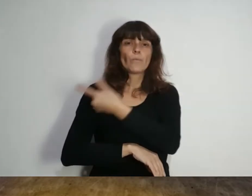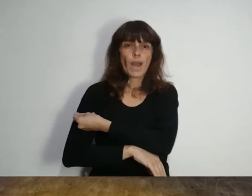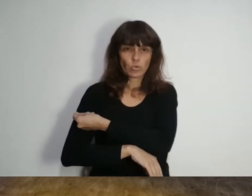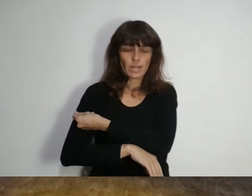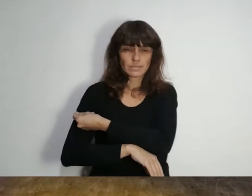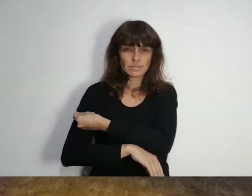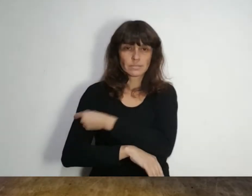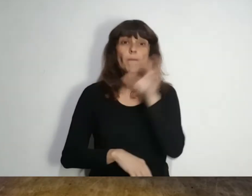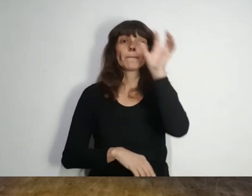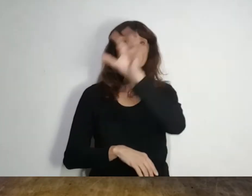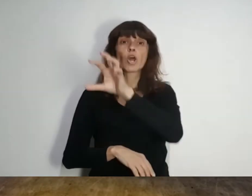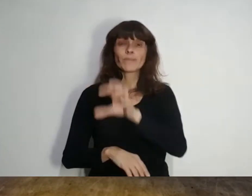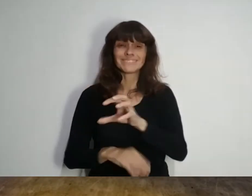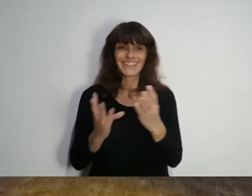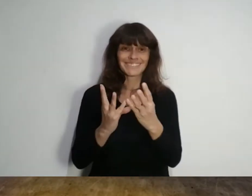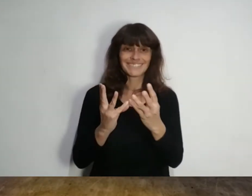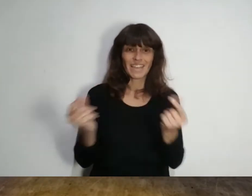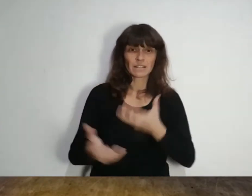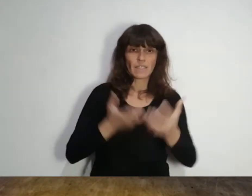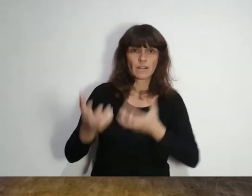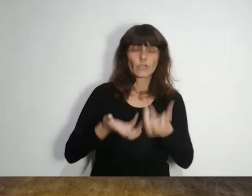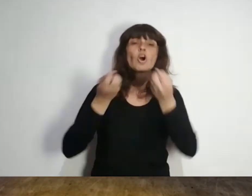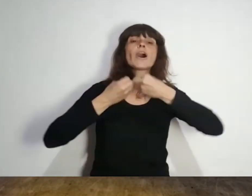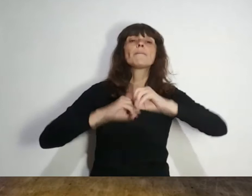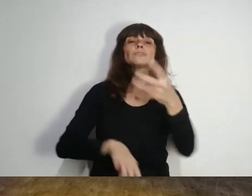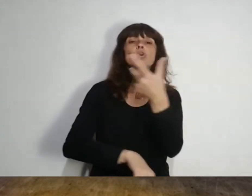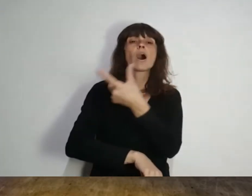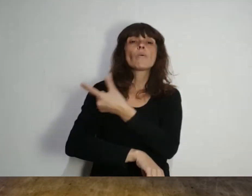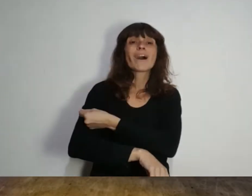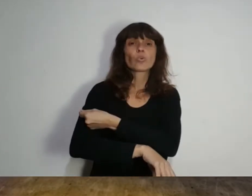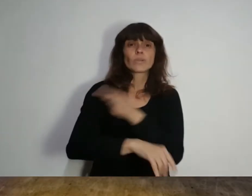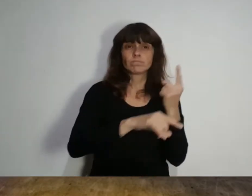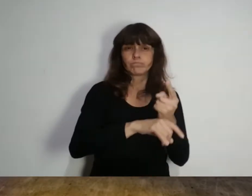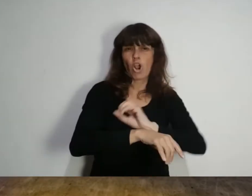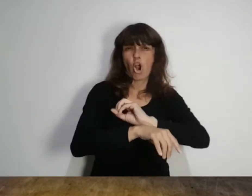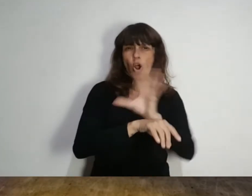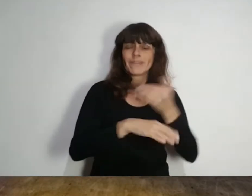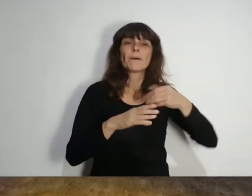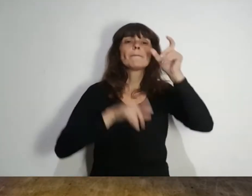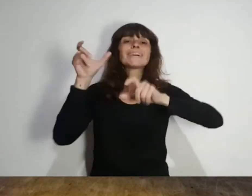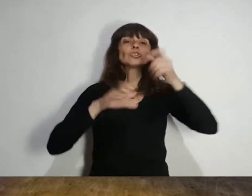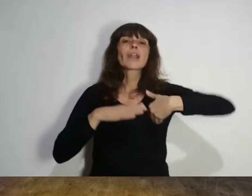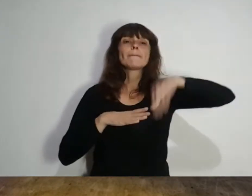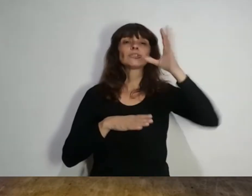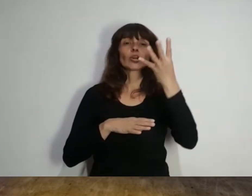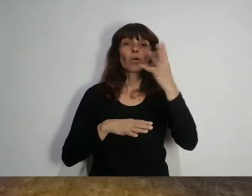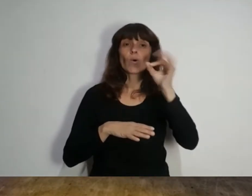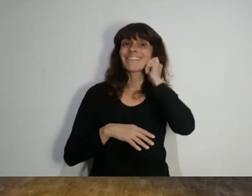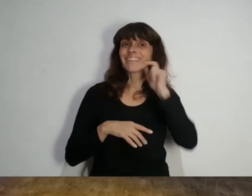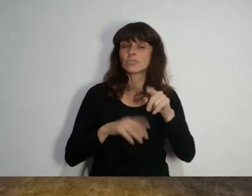Vacunas La provincia de Tierra del Fuego comenzó a vacunar contra el coronavirus a personas mayores de 40